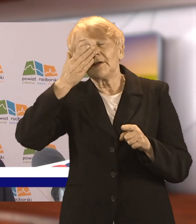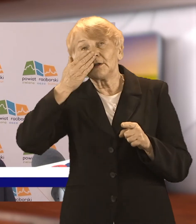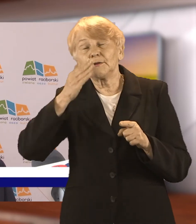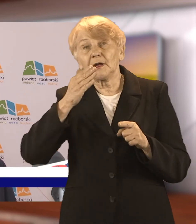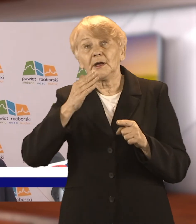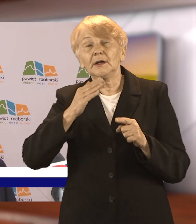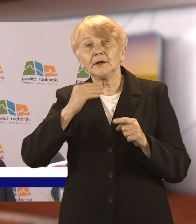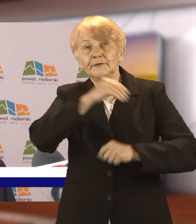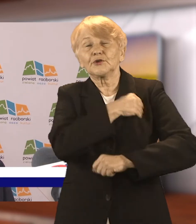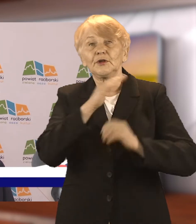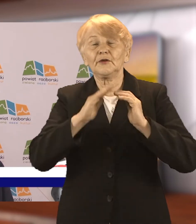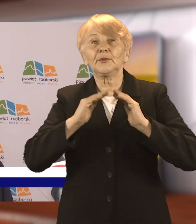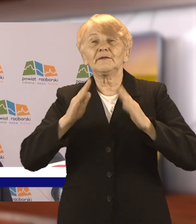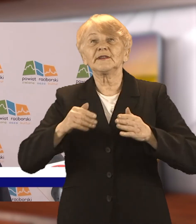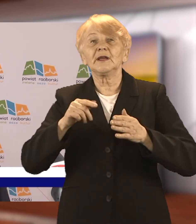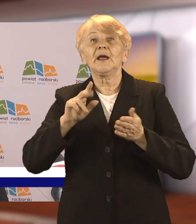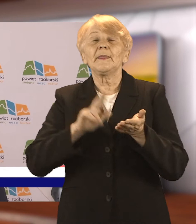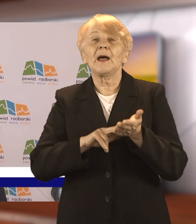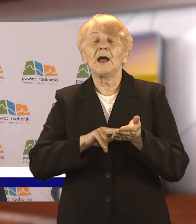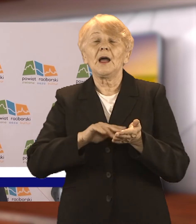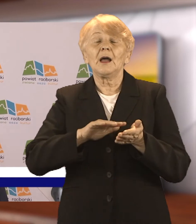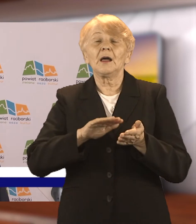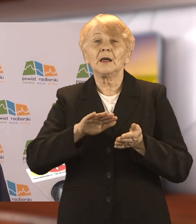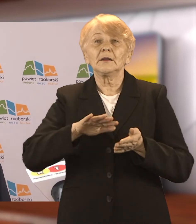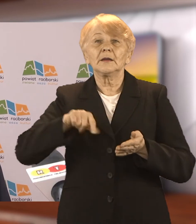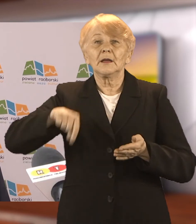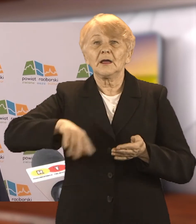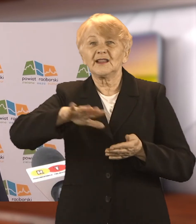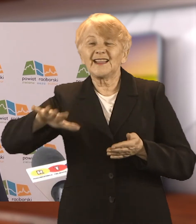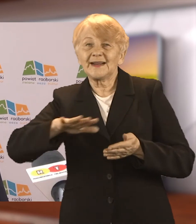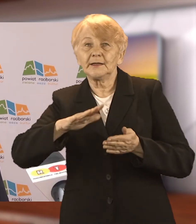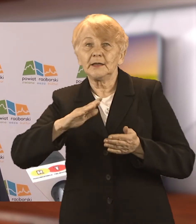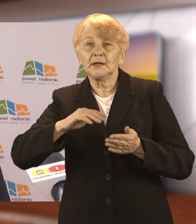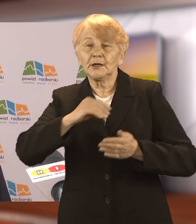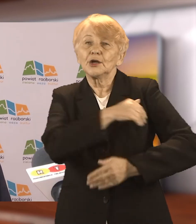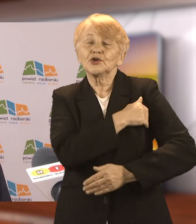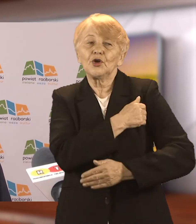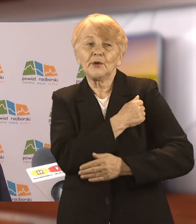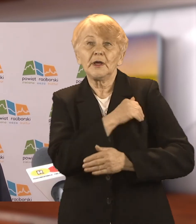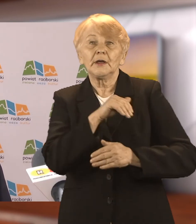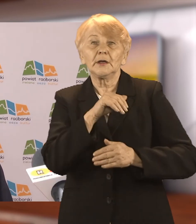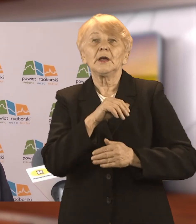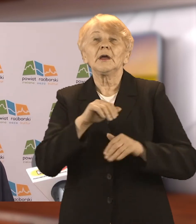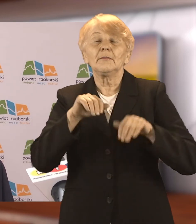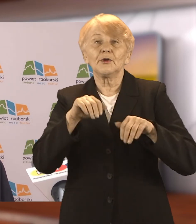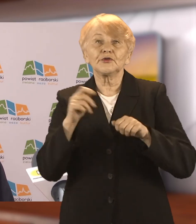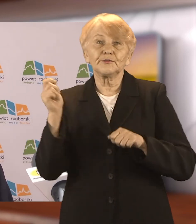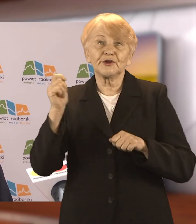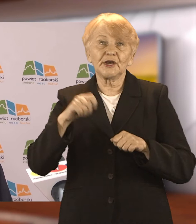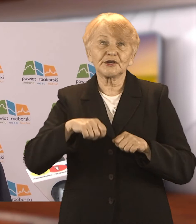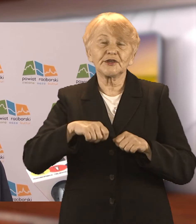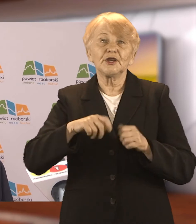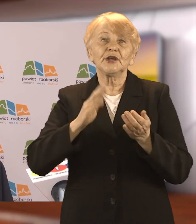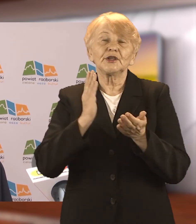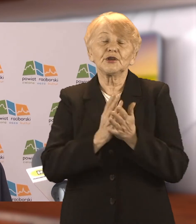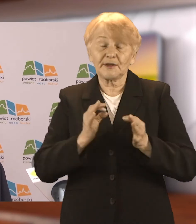wyłącznie osoby niepełnosprawne i mogą zaparkować. Wszyscy pozostali, oczywiście za wyjątkiem personelu,